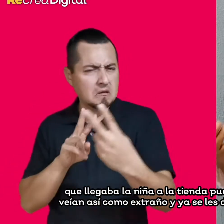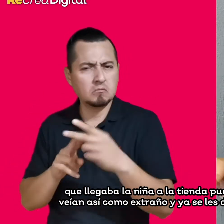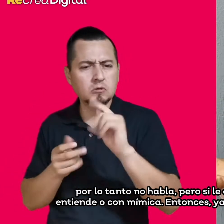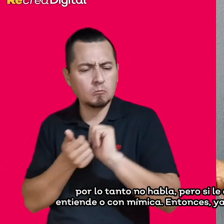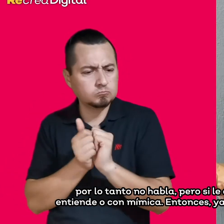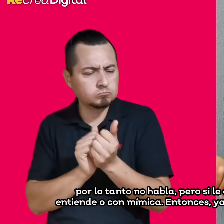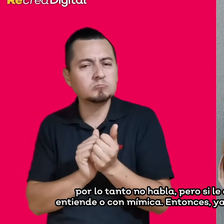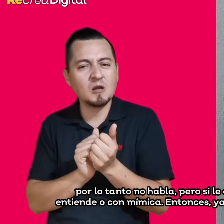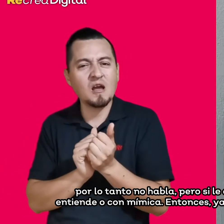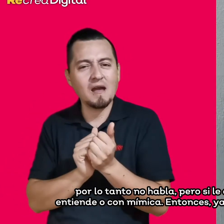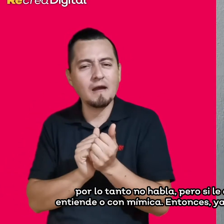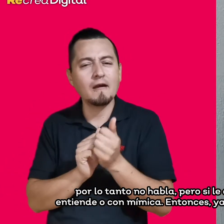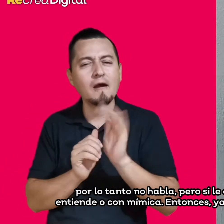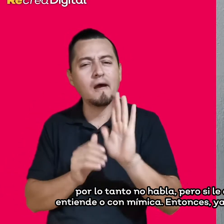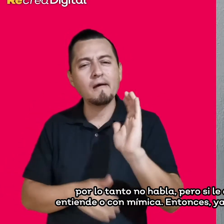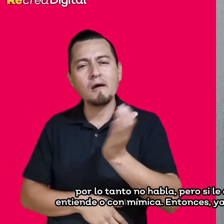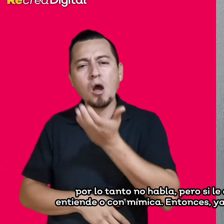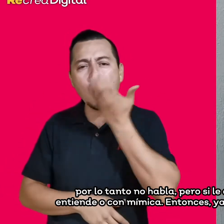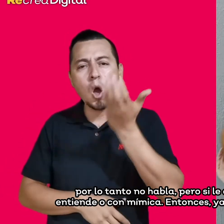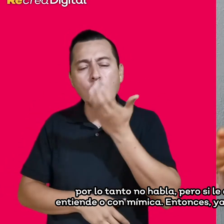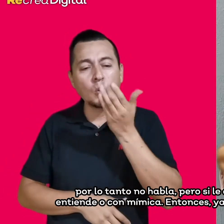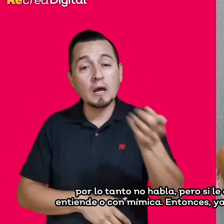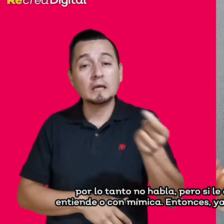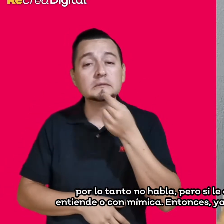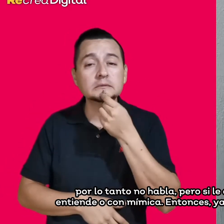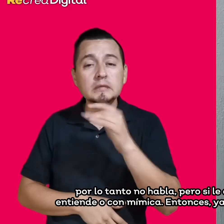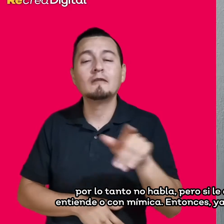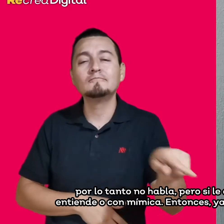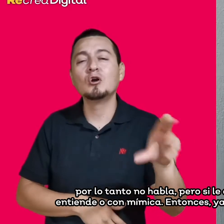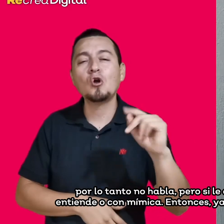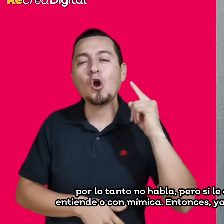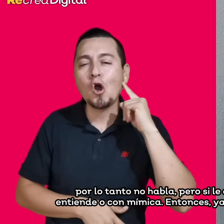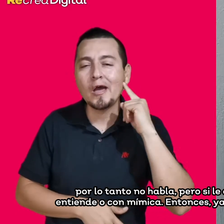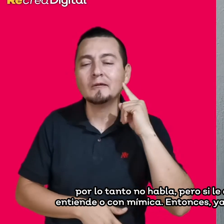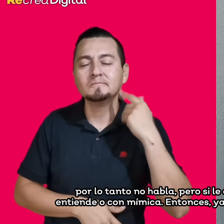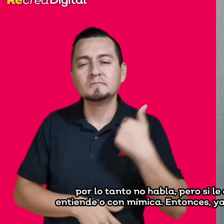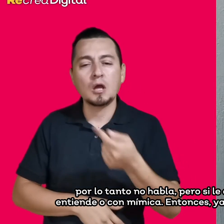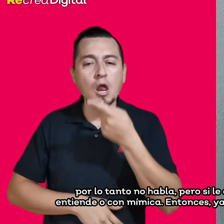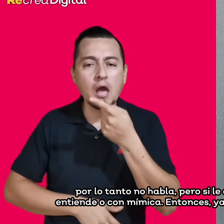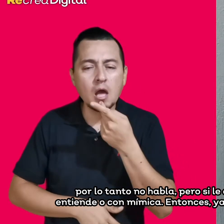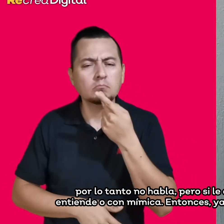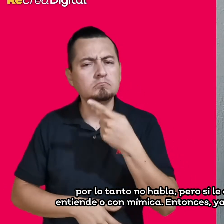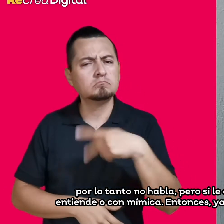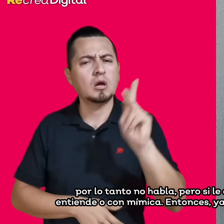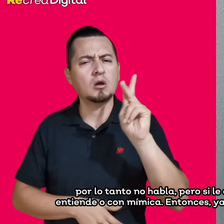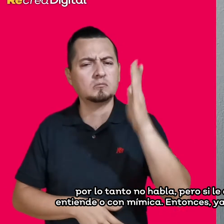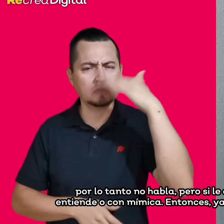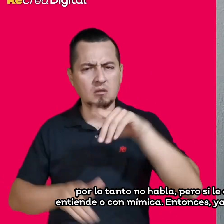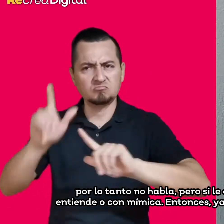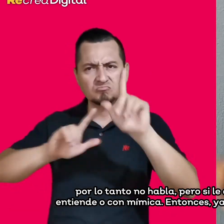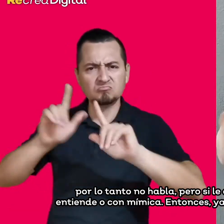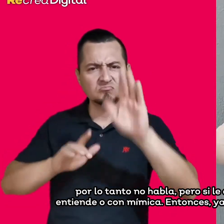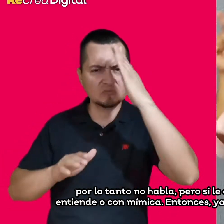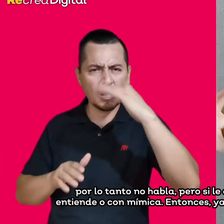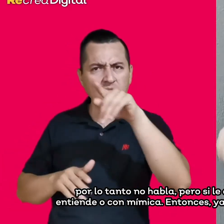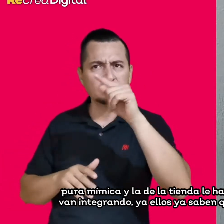por lo tanto no habla, pero si le dice las cosas a señas ella le entiende, o con mímica, entonces ya ahorita ella va a la